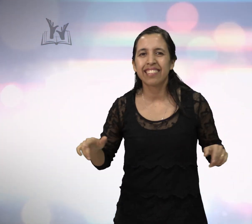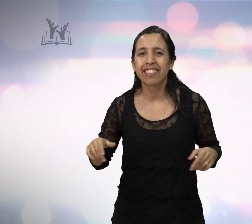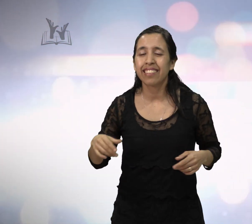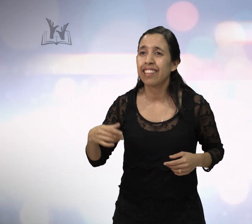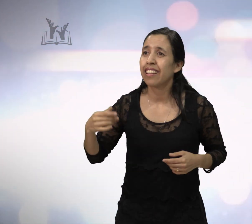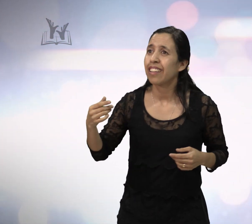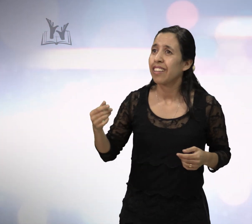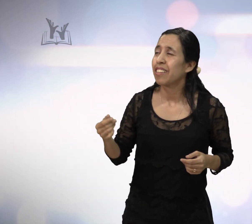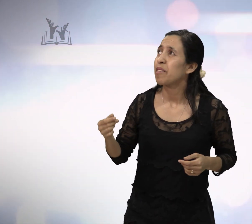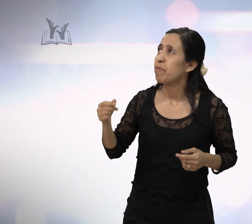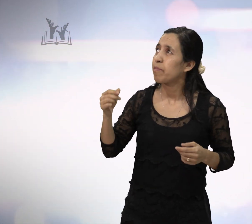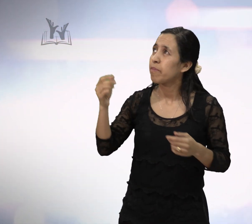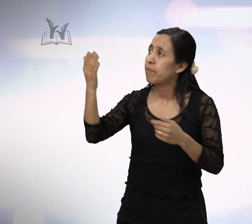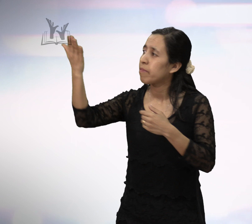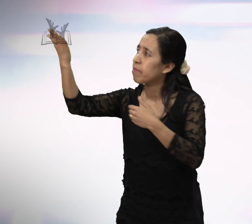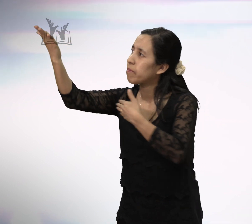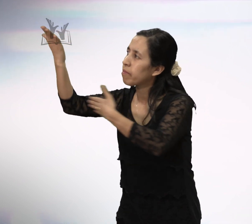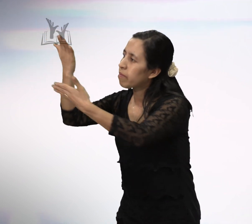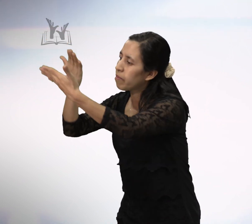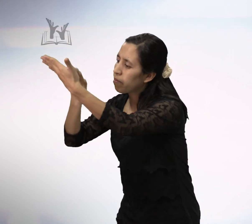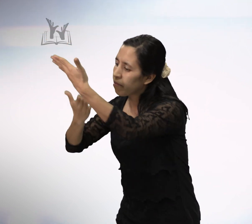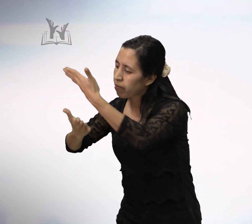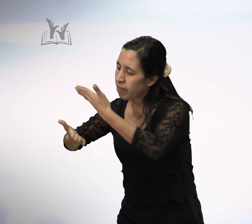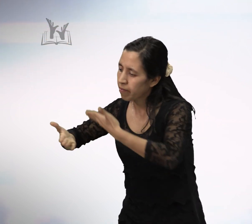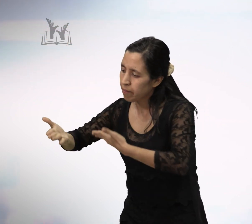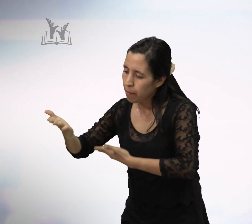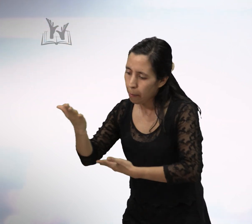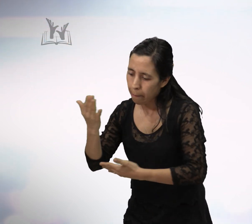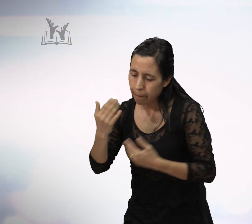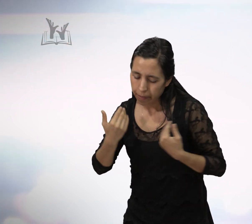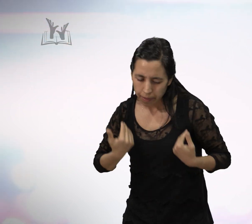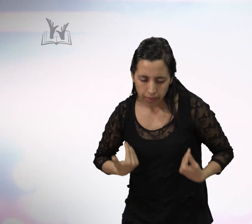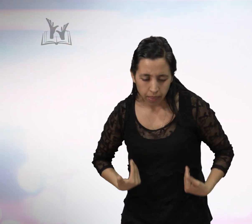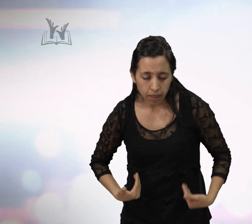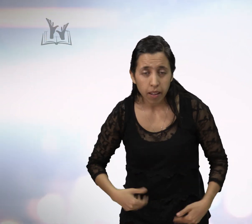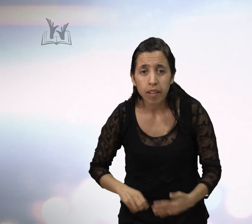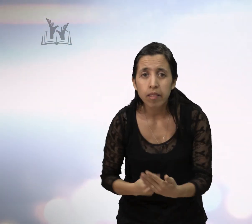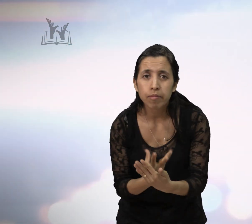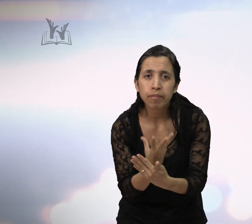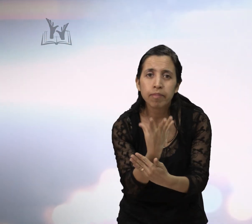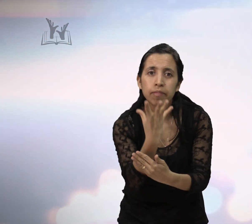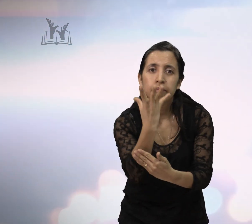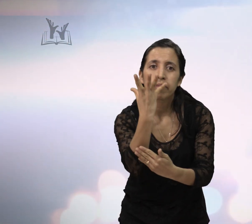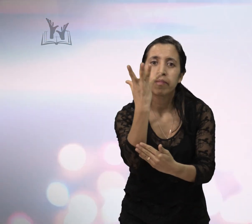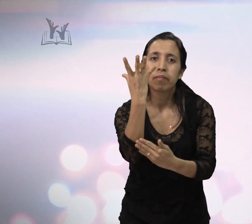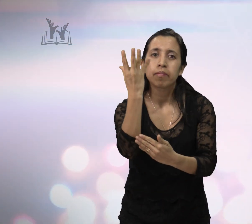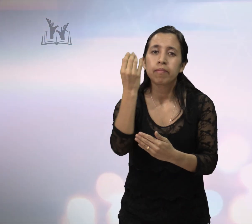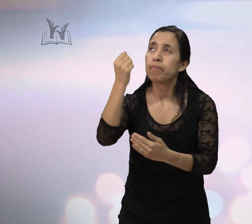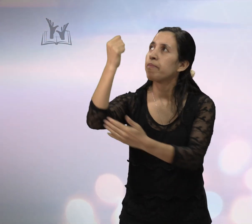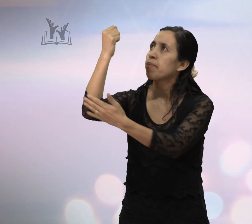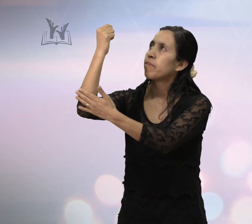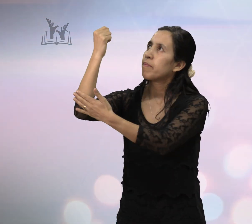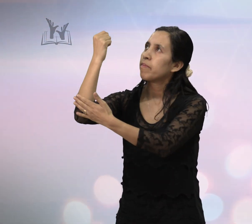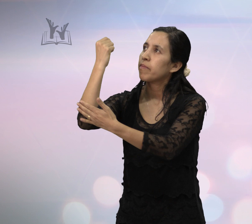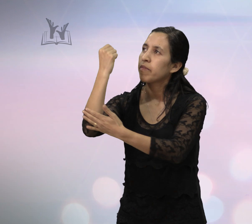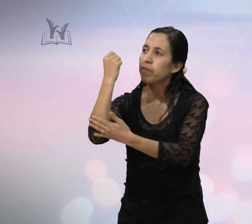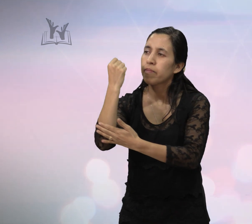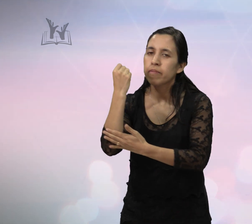Cámbiame y hazme otra vez Y ayúdame a